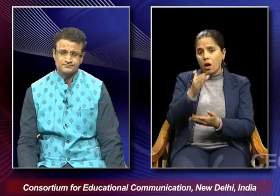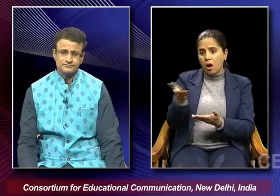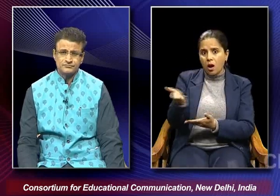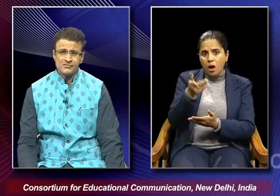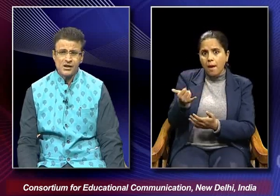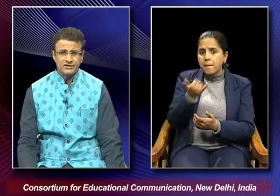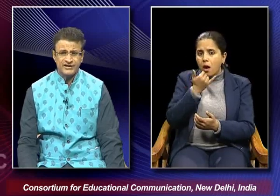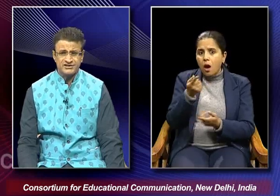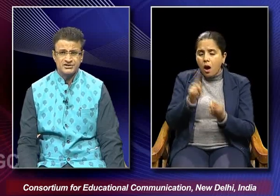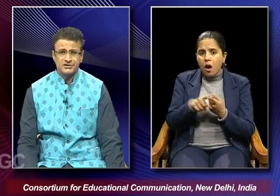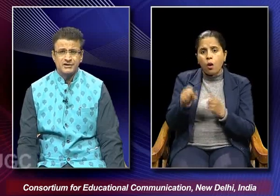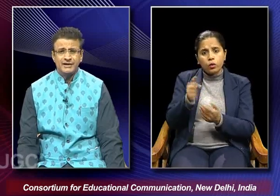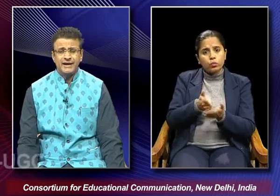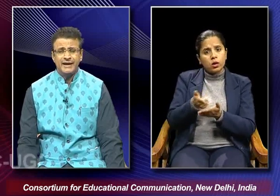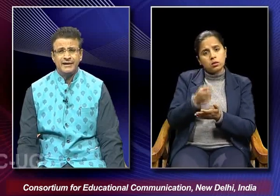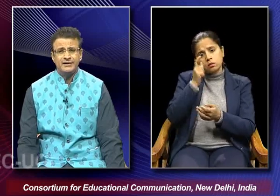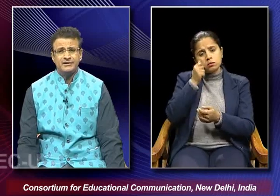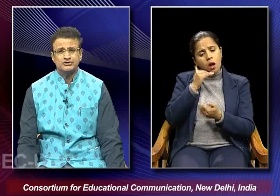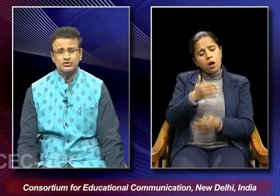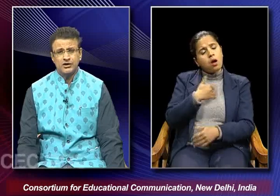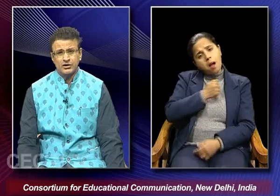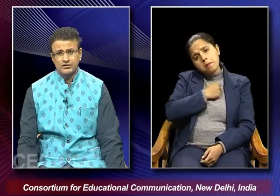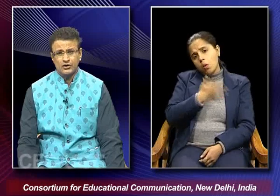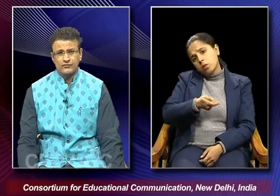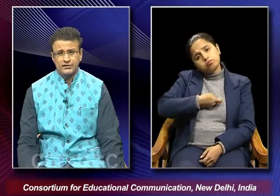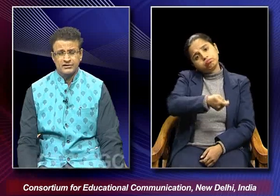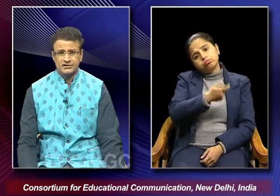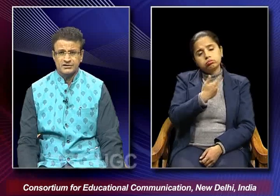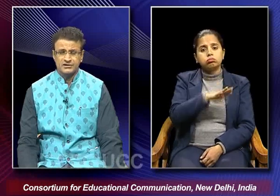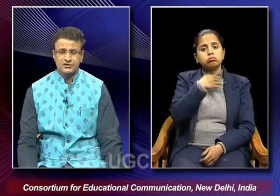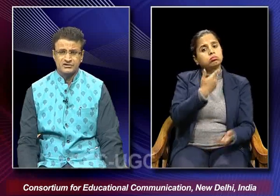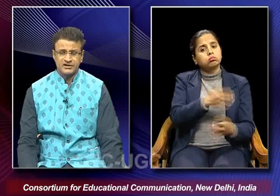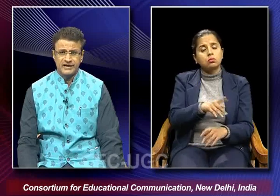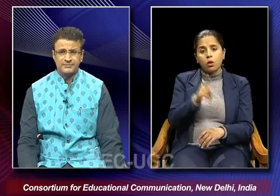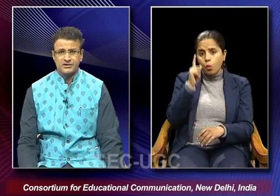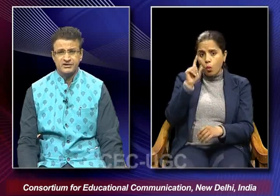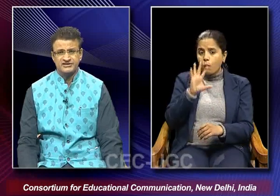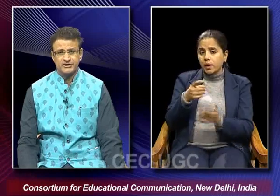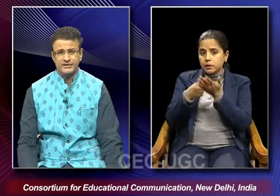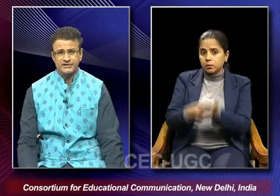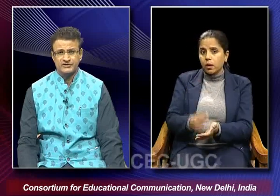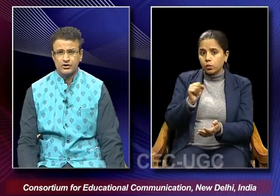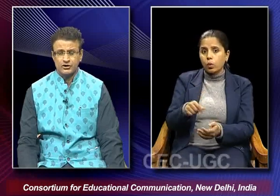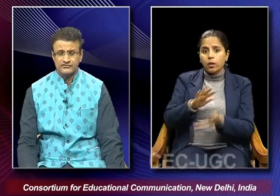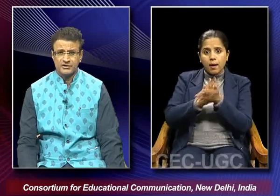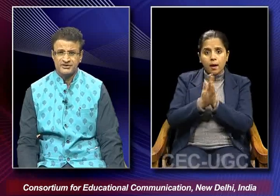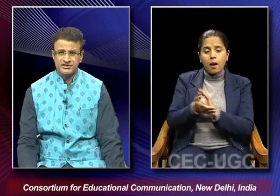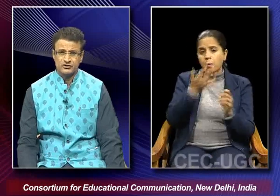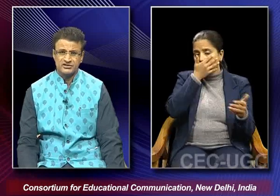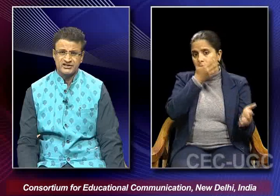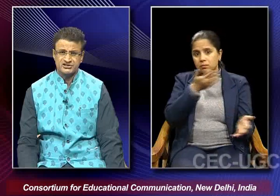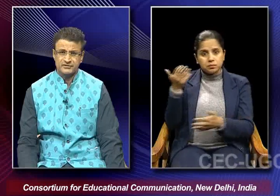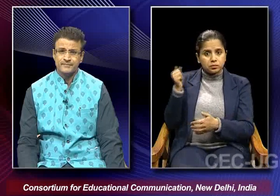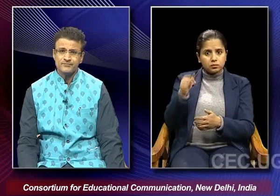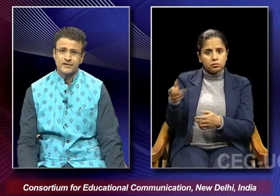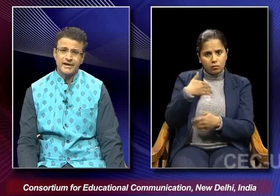her village and so the honor of the girl or the kidnapped girl is equated with the honor of the community or